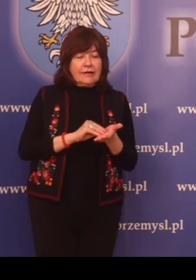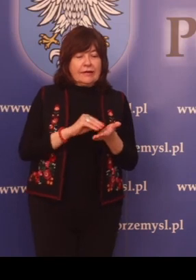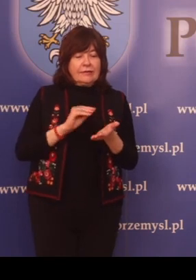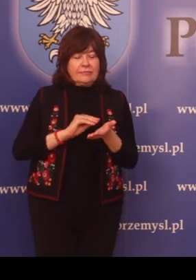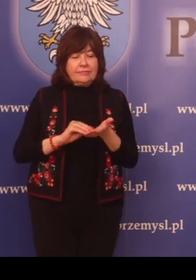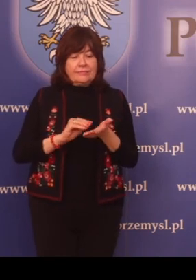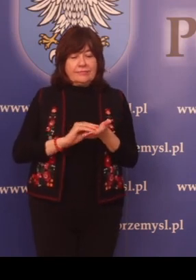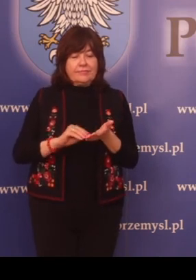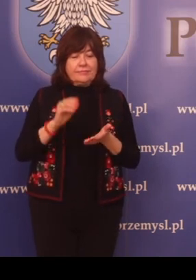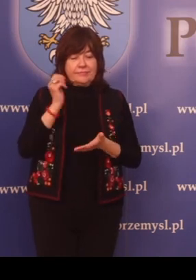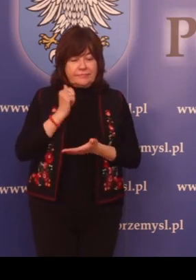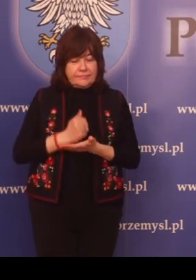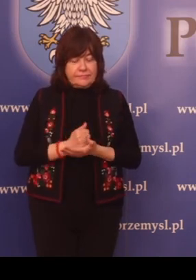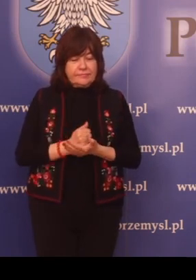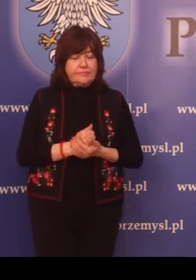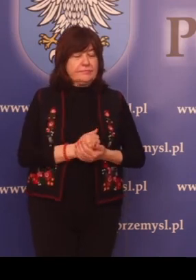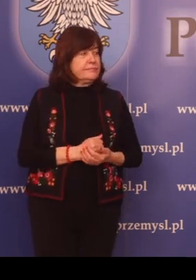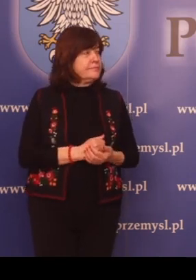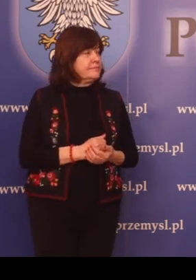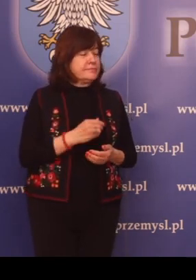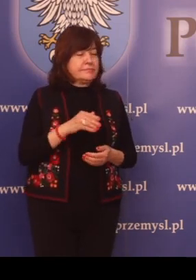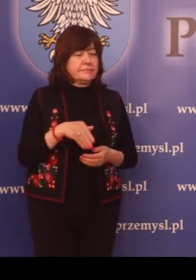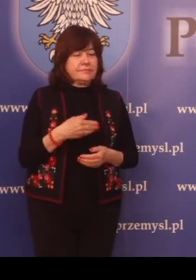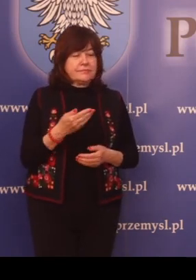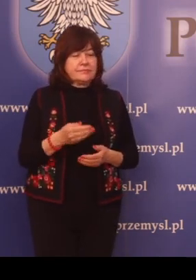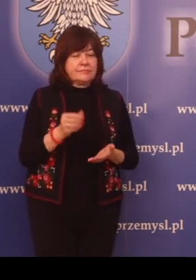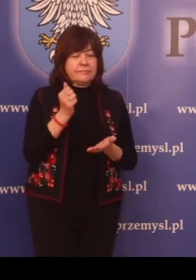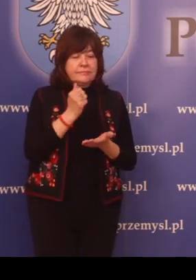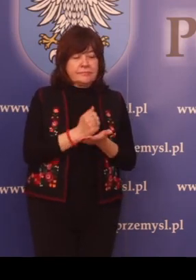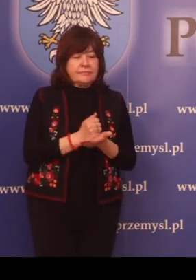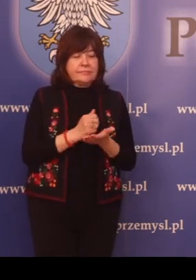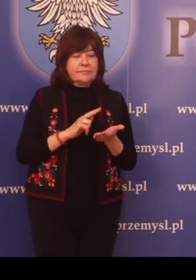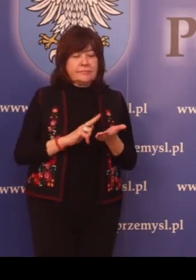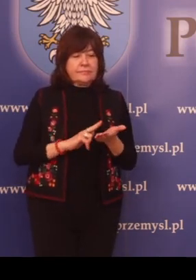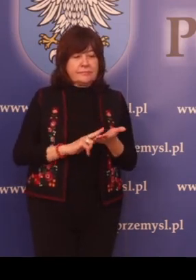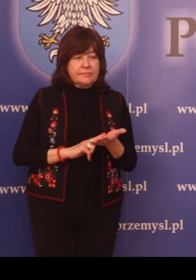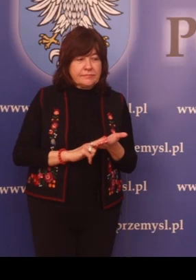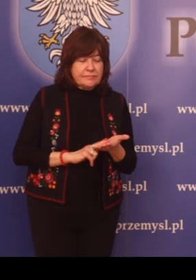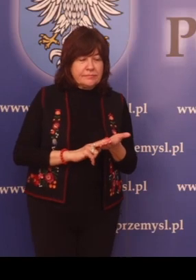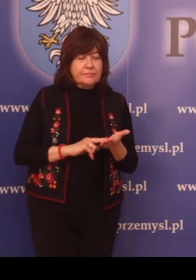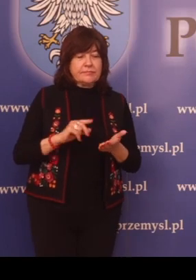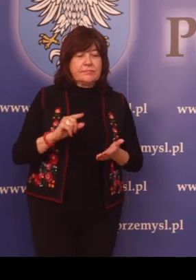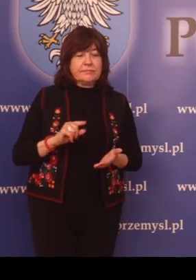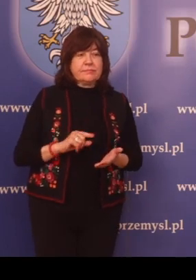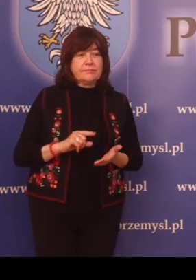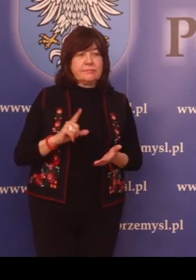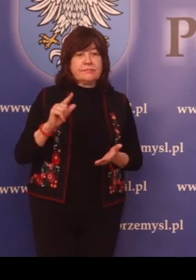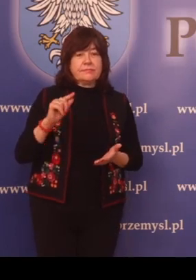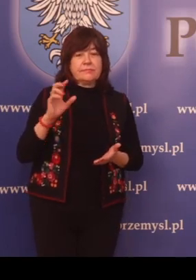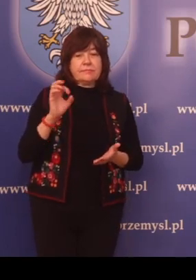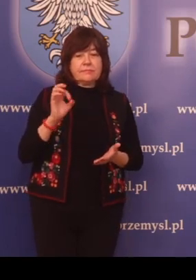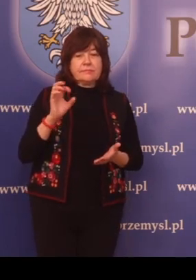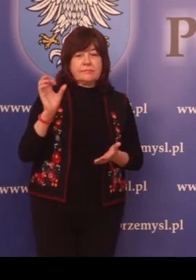wypisu z licencji. Wydanie licencji na pośrednictwo przy przewozie rzeczy.